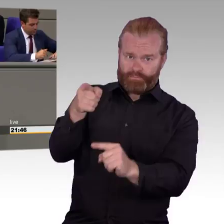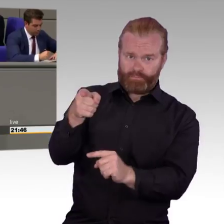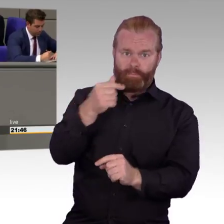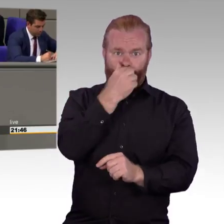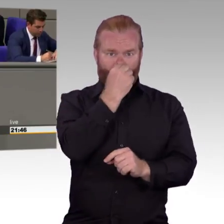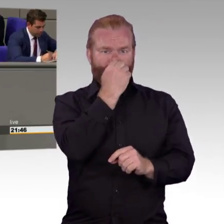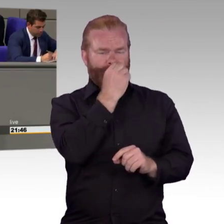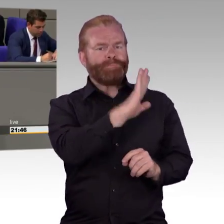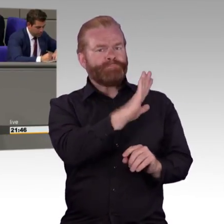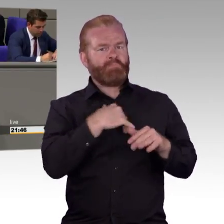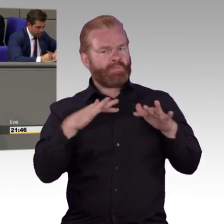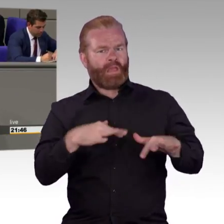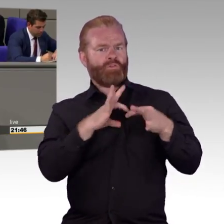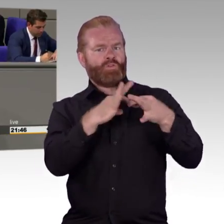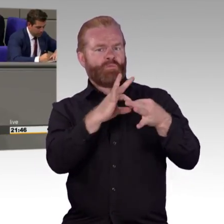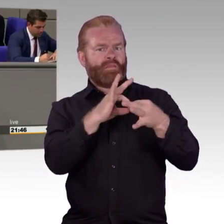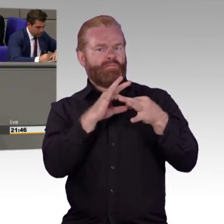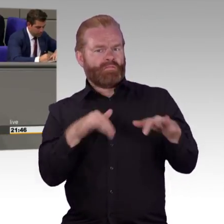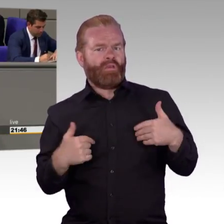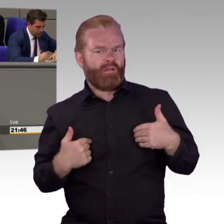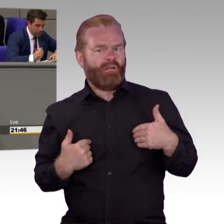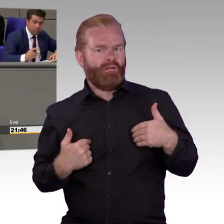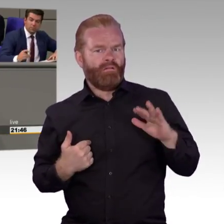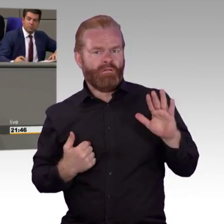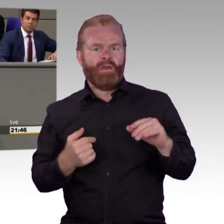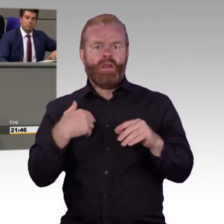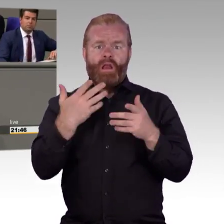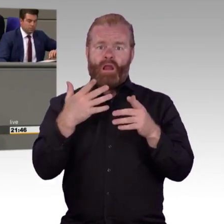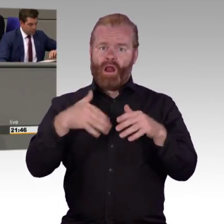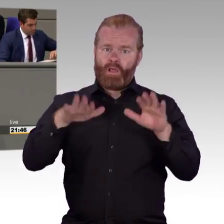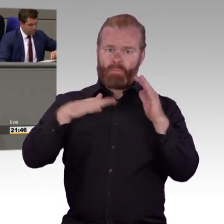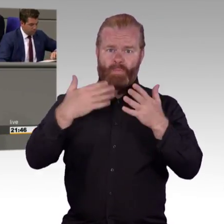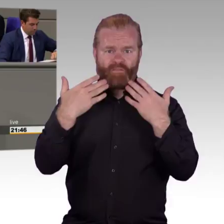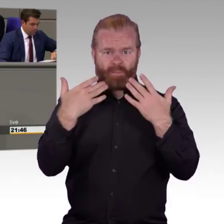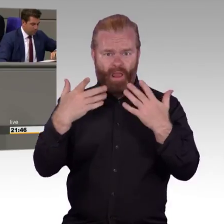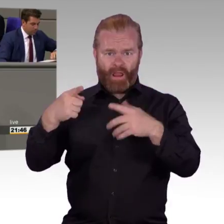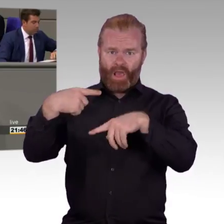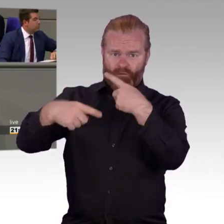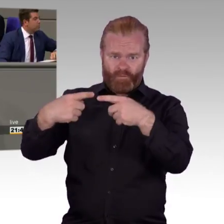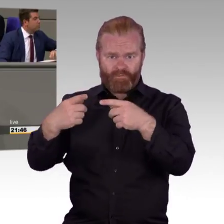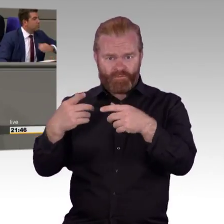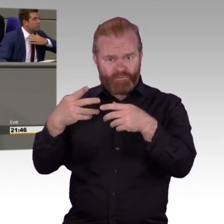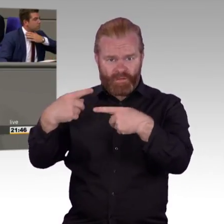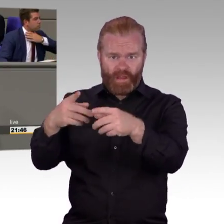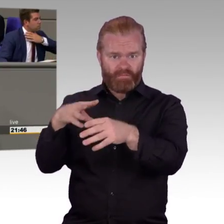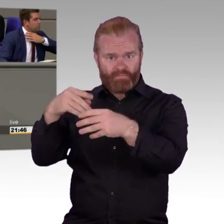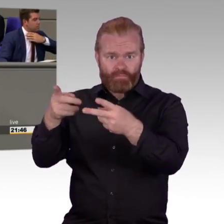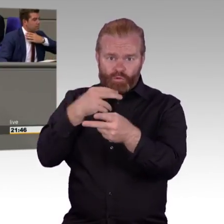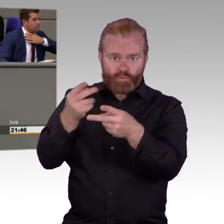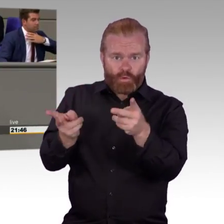Recht umgesetzt würde, würde also auf einen Schlag die massenhafte Einwanderung von Armutsmigranten in sich zusammenbrechen. Dann müssten wir uns hier nicht fordere Sie noch